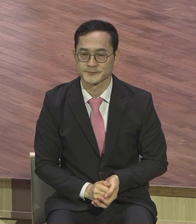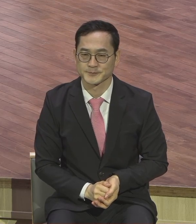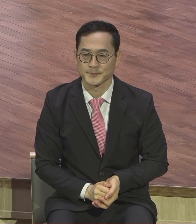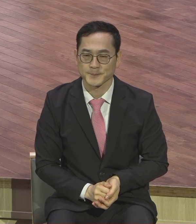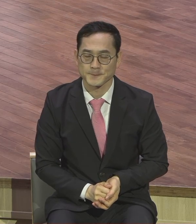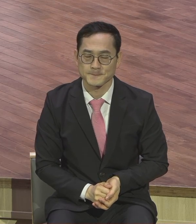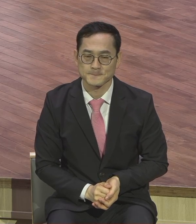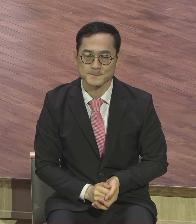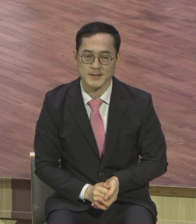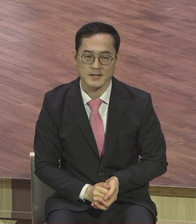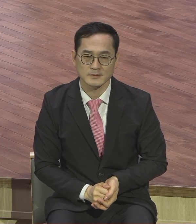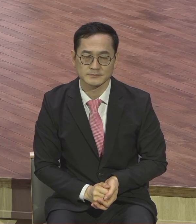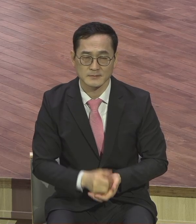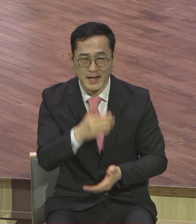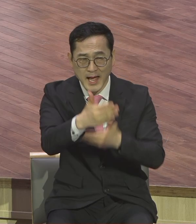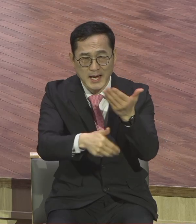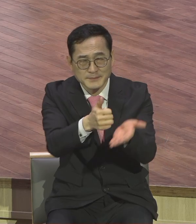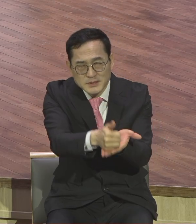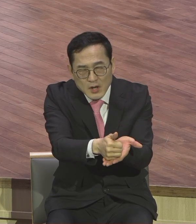하나님을 섬기듯이 부모 섬기라.